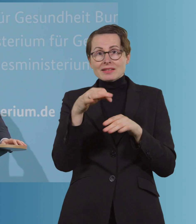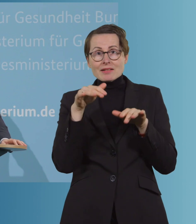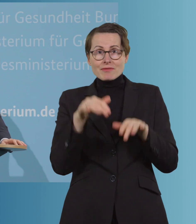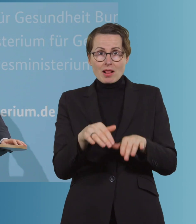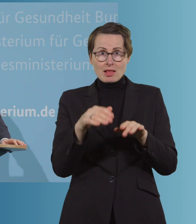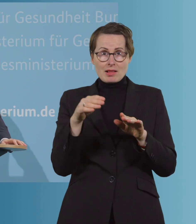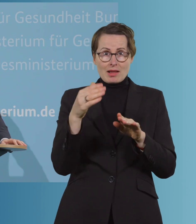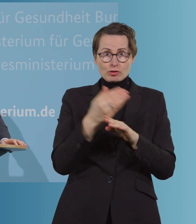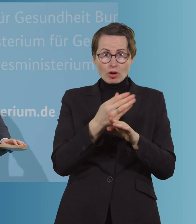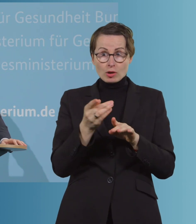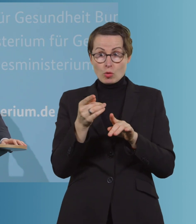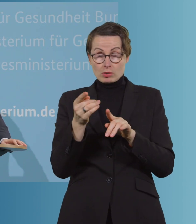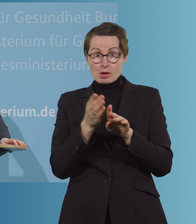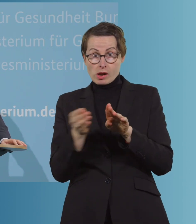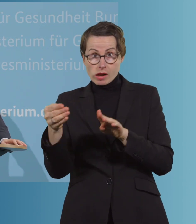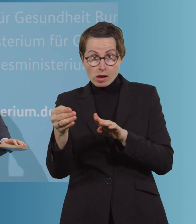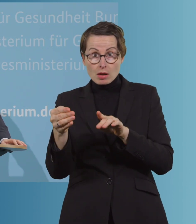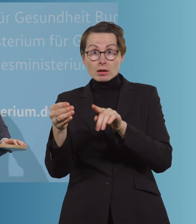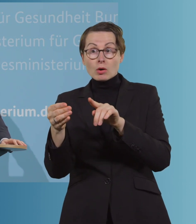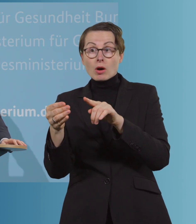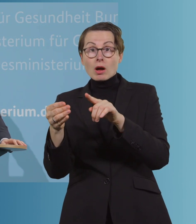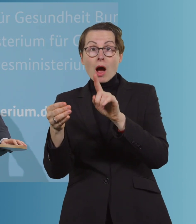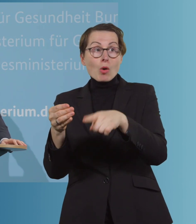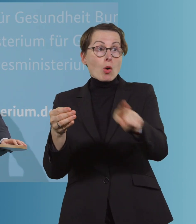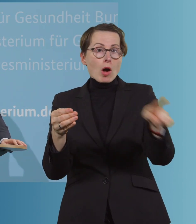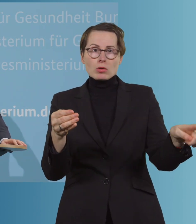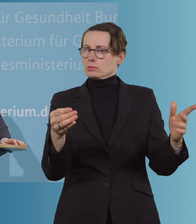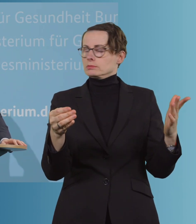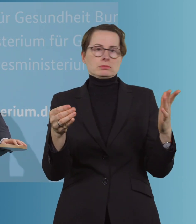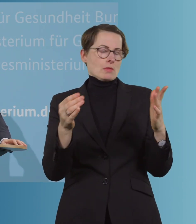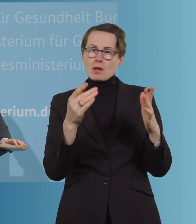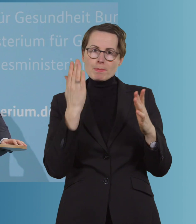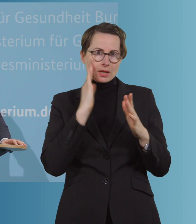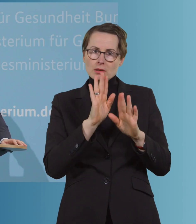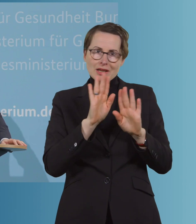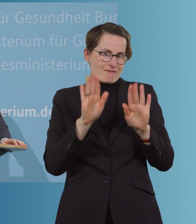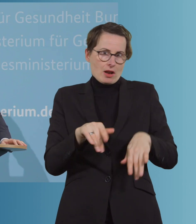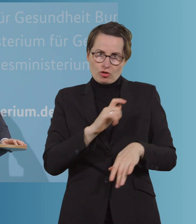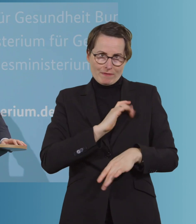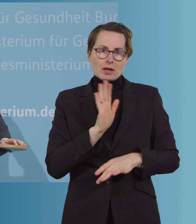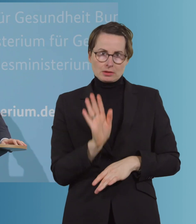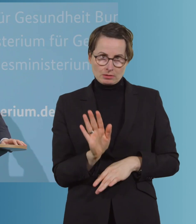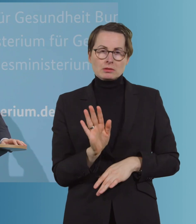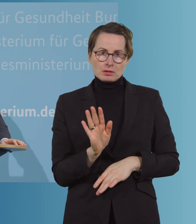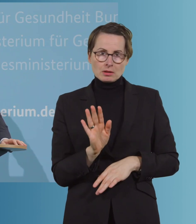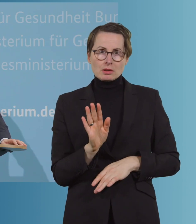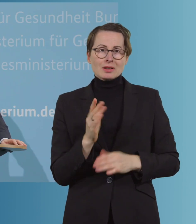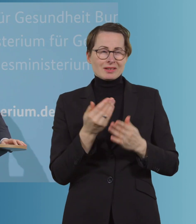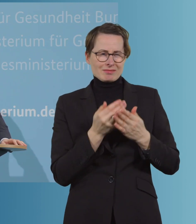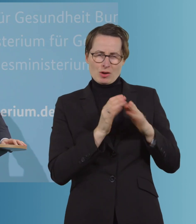wichtig, damit da jetzt keine falsche Erwartungshaltung entsteht. Und zum Zweiten, diese Stellen, die das dann entscheiden, am